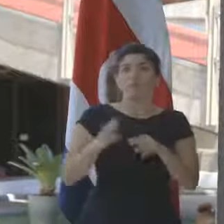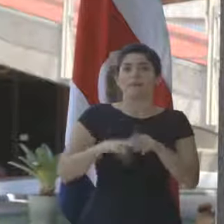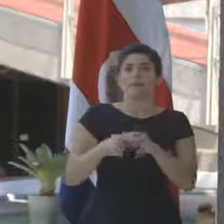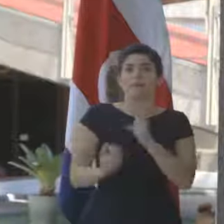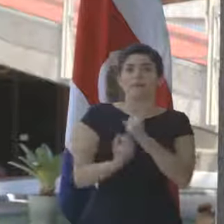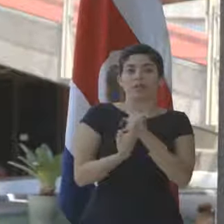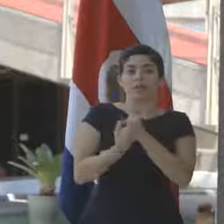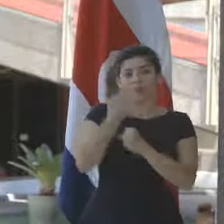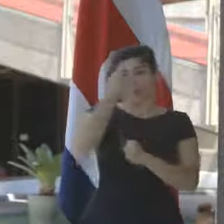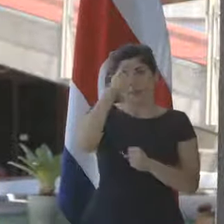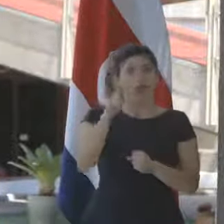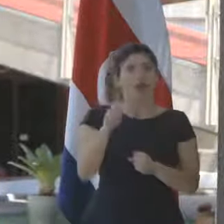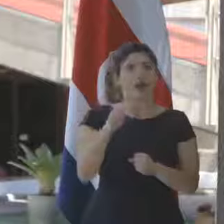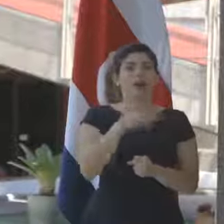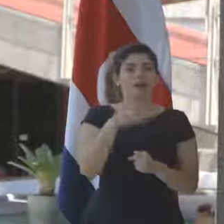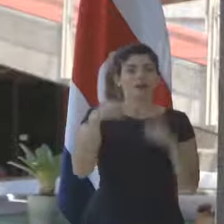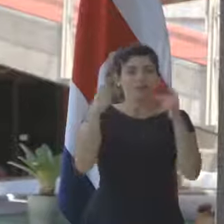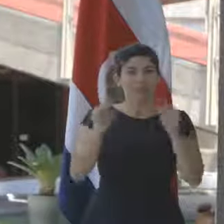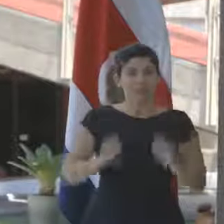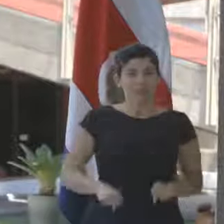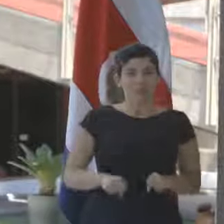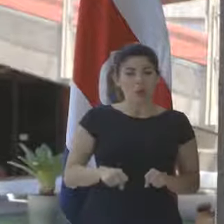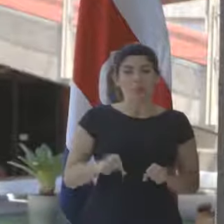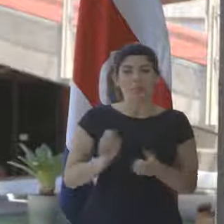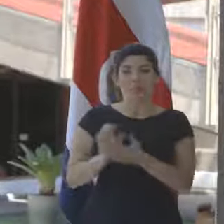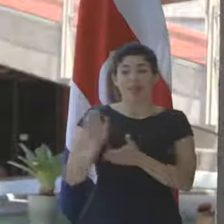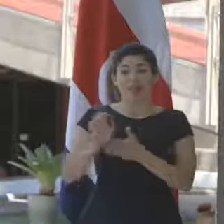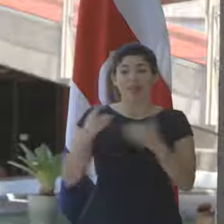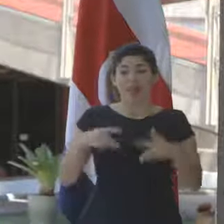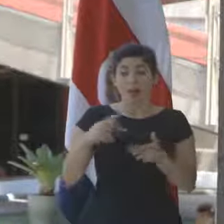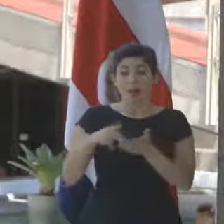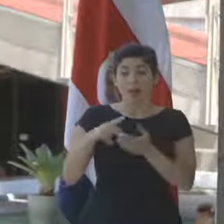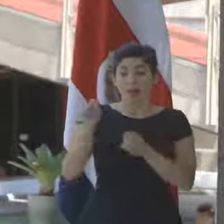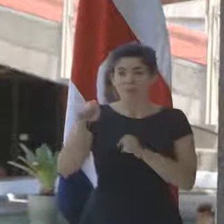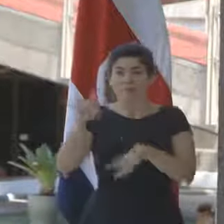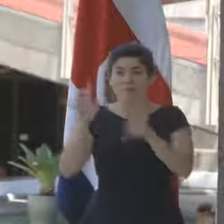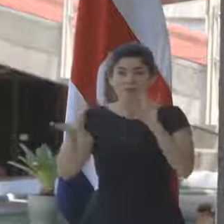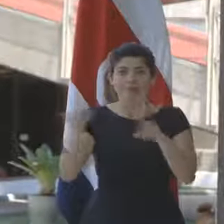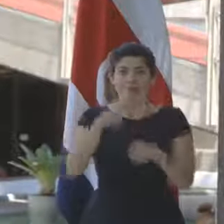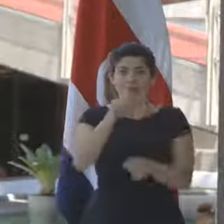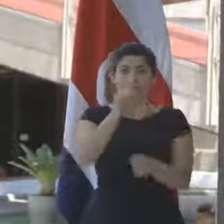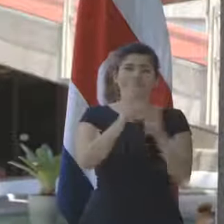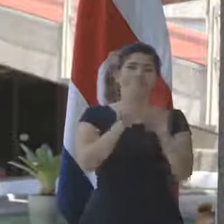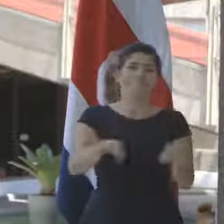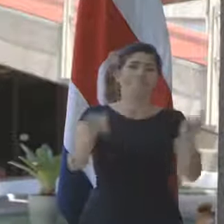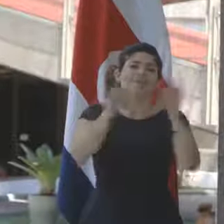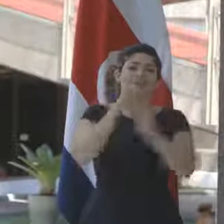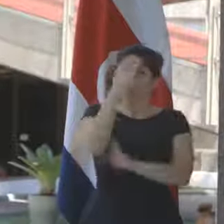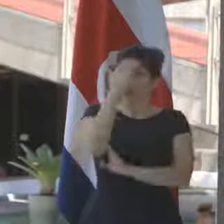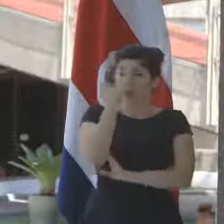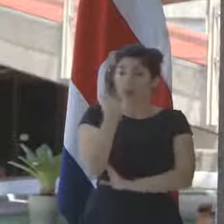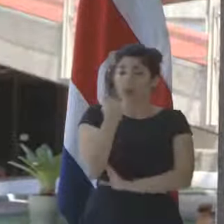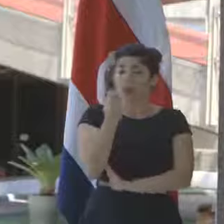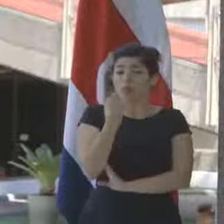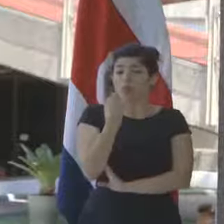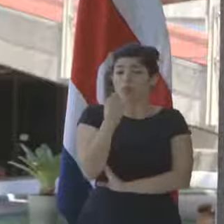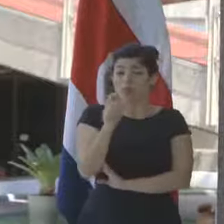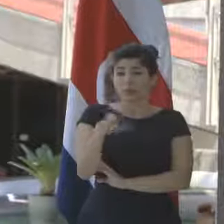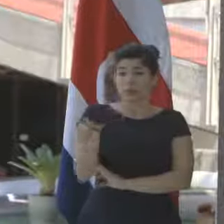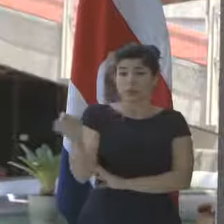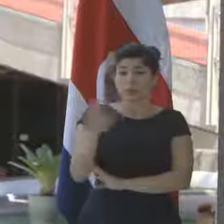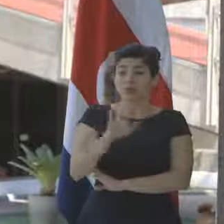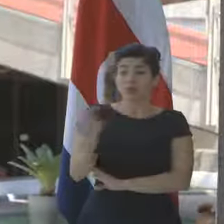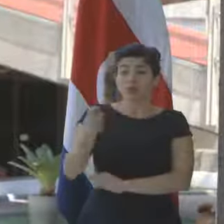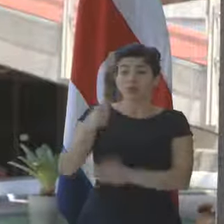para que Hacienda pueda reducir la evasión. Pero es un punto clave, porque hay muchas personas que sus